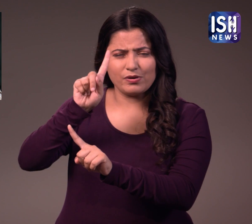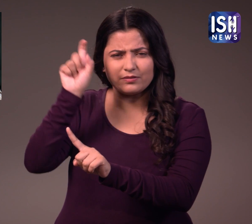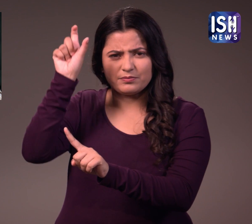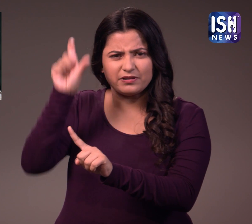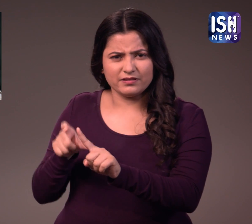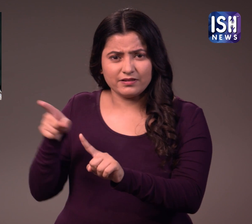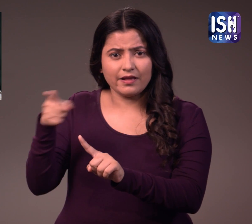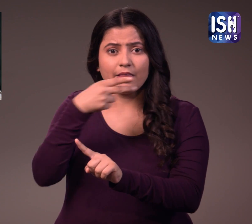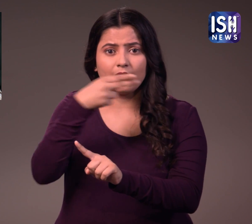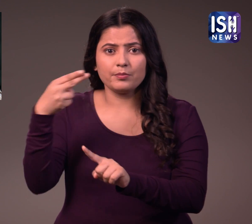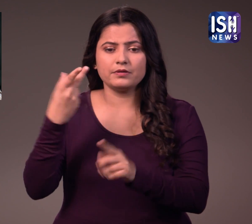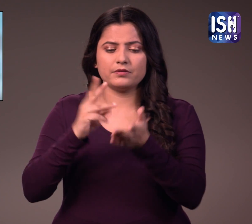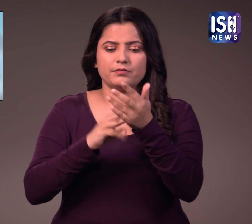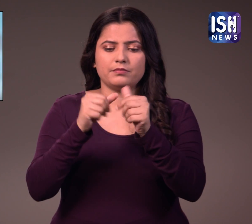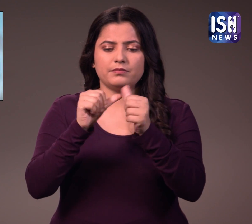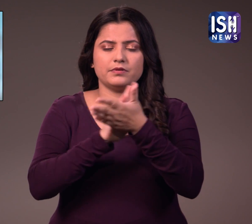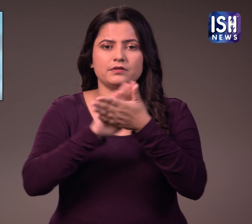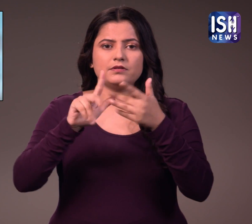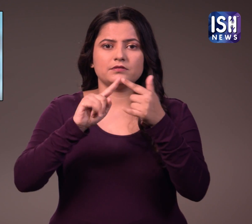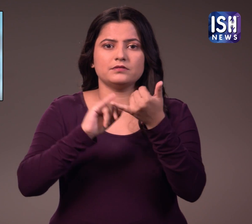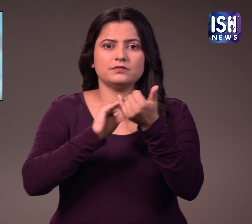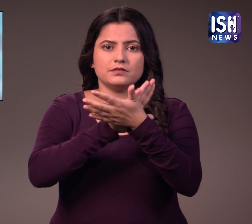इसके अभिनेताओं में से एक है महेश बाबू